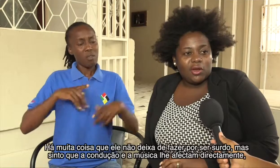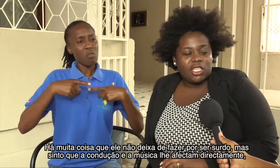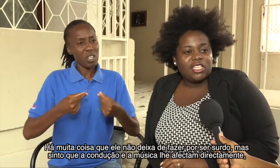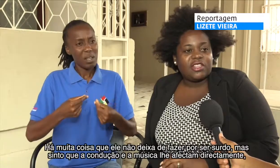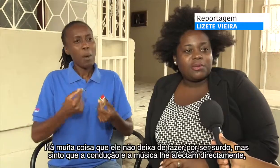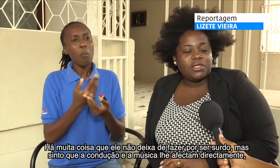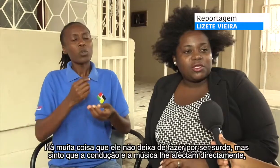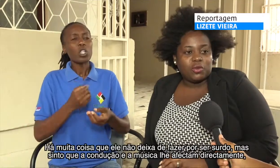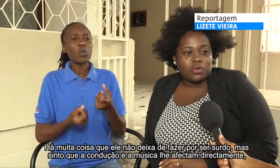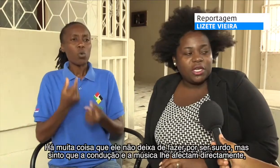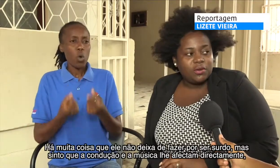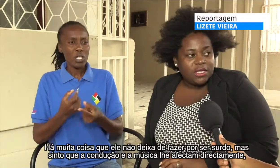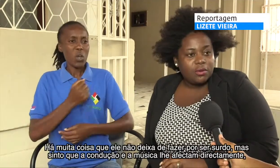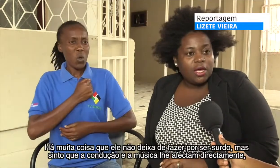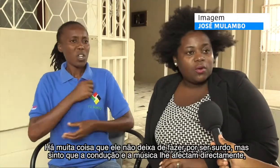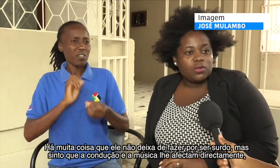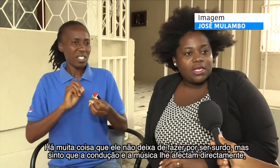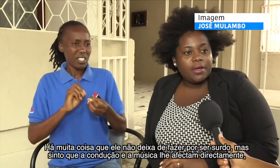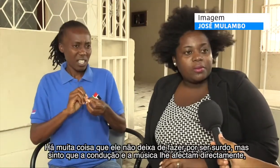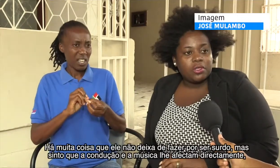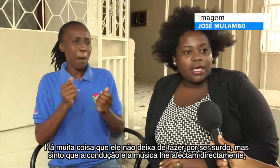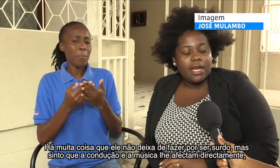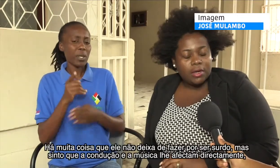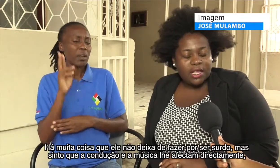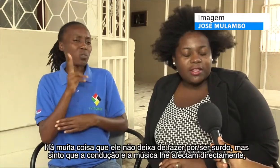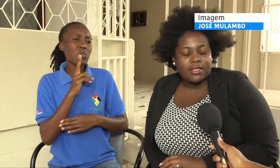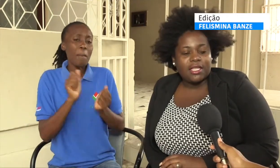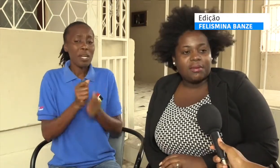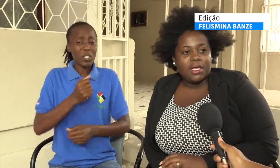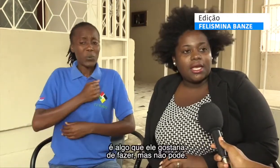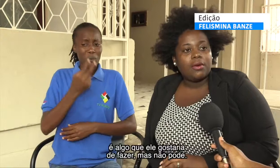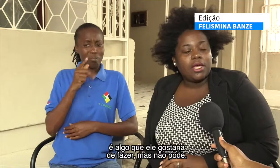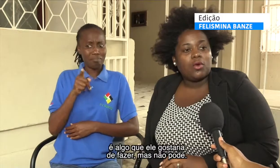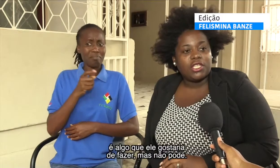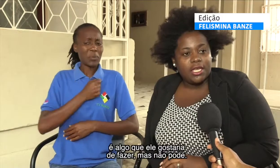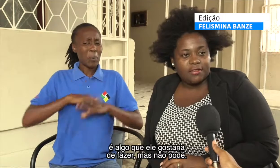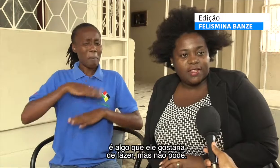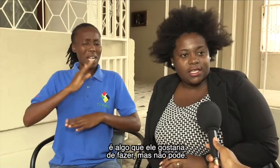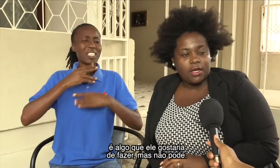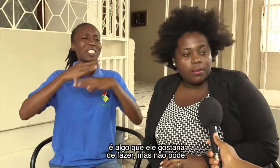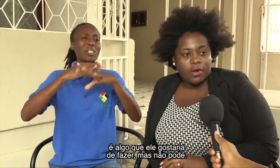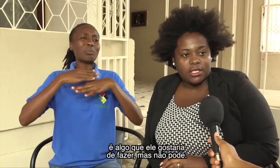não deixa de fazer por ser surdo. Mas eu sinto que a condução e a música é algo que lhe afeta diretamente. É algo que ele gostaria de fazer e não pode.